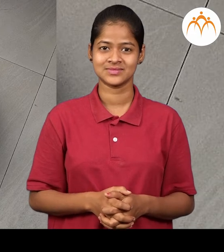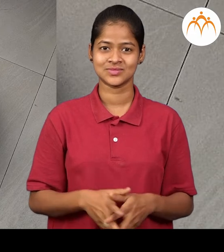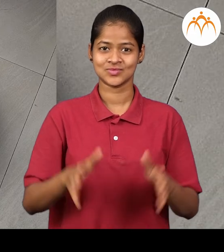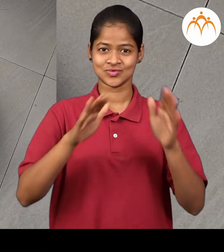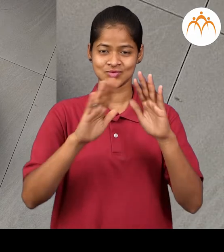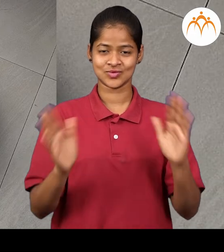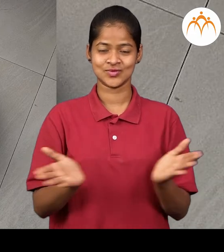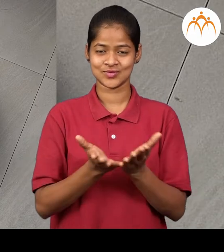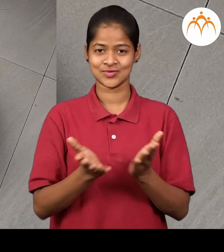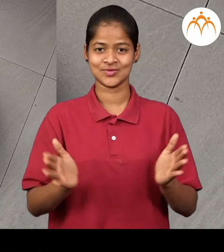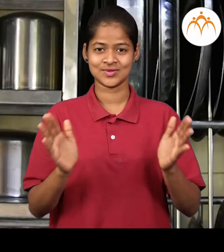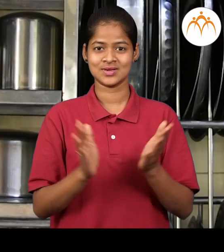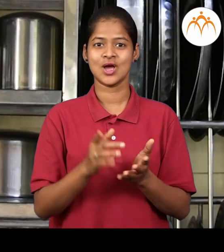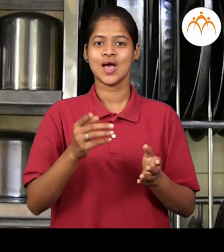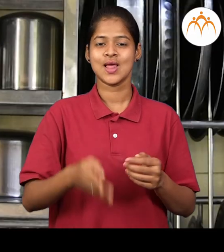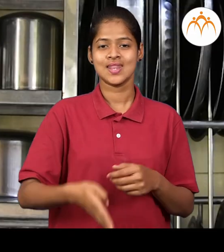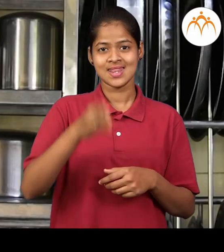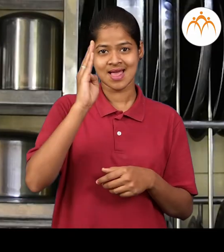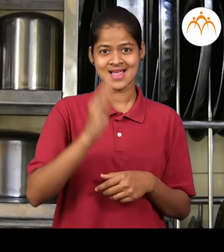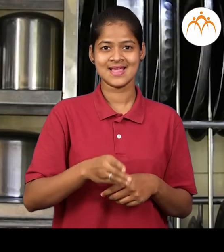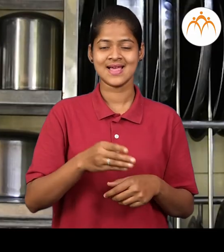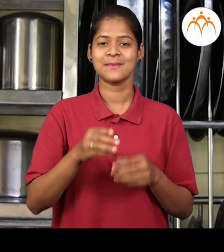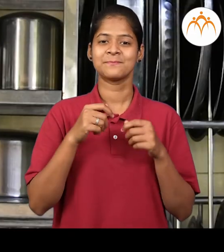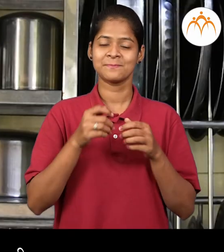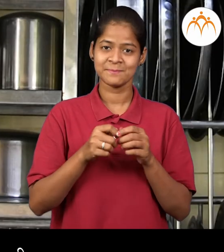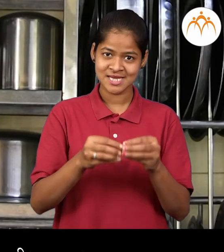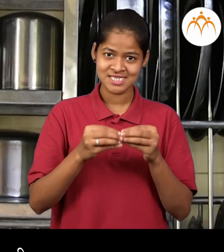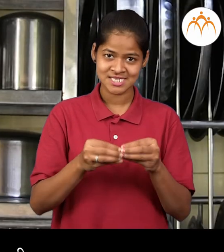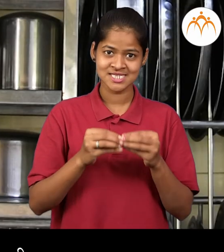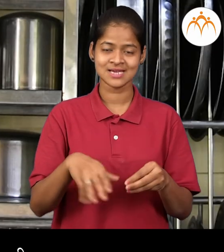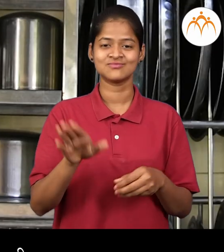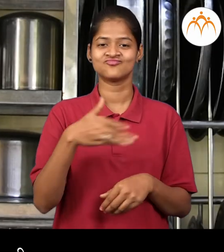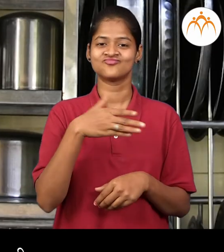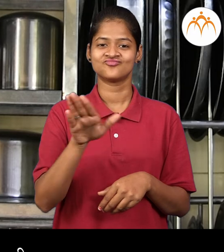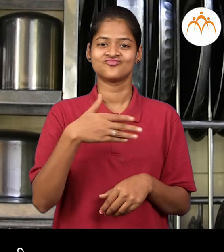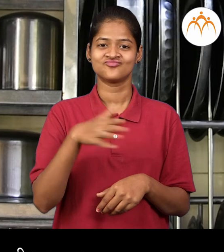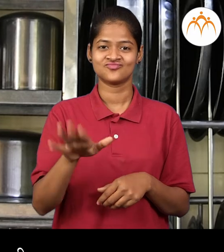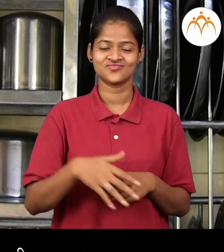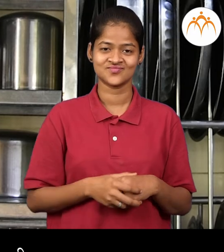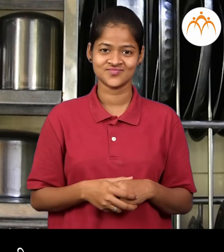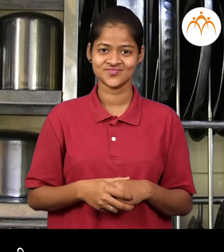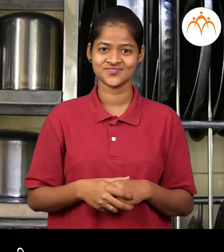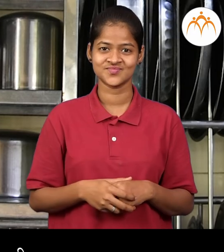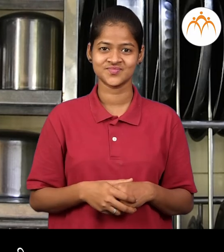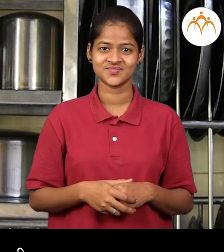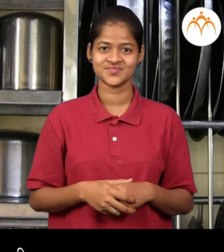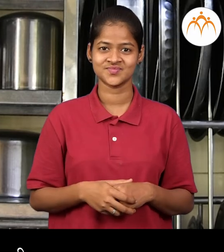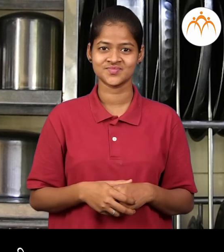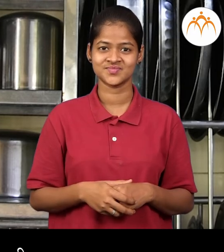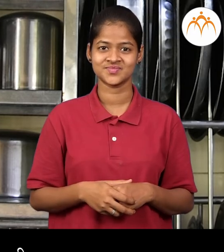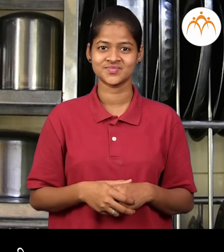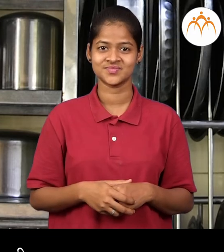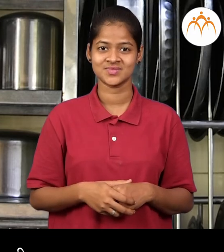पातेले पातेल्यात अम्टी भाजी करतात